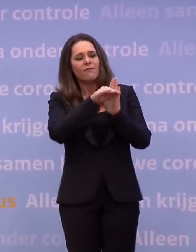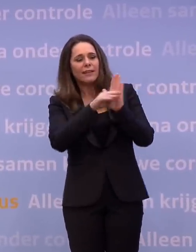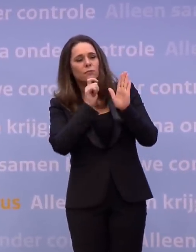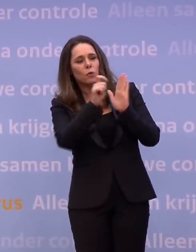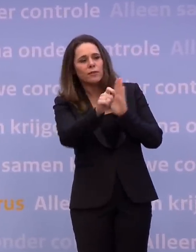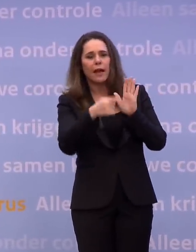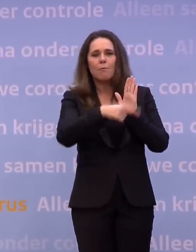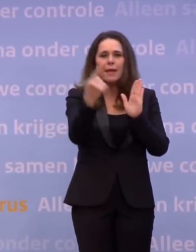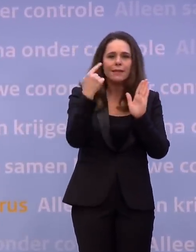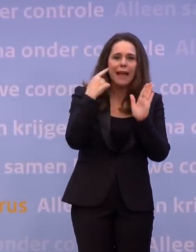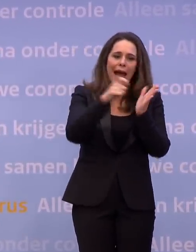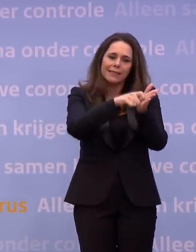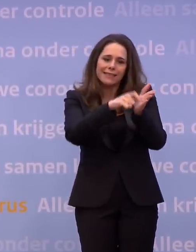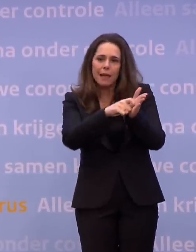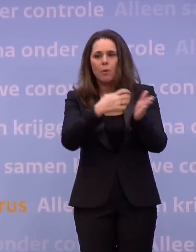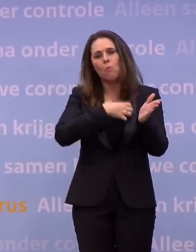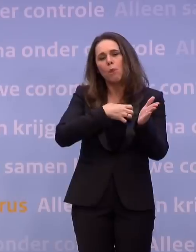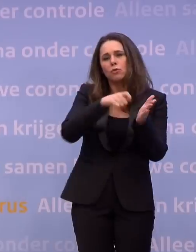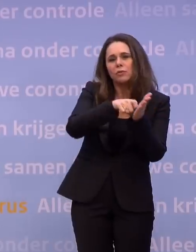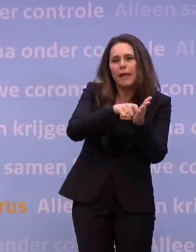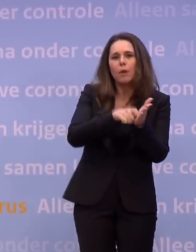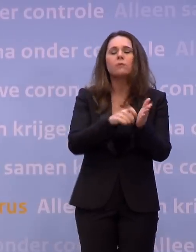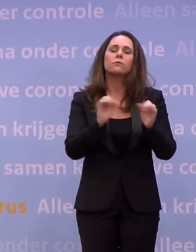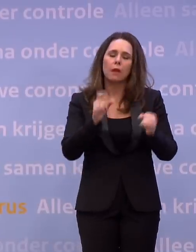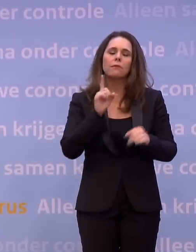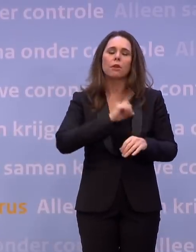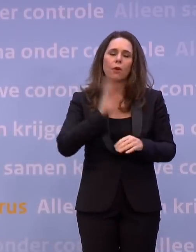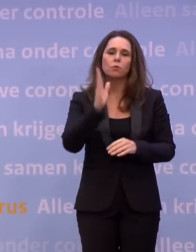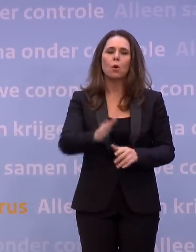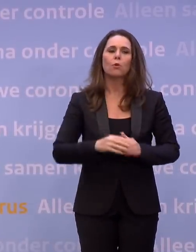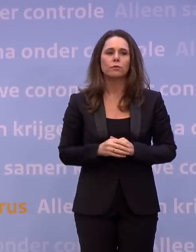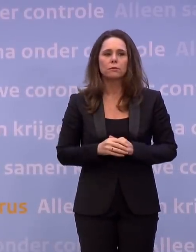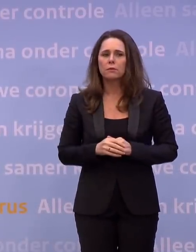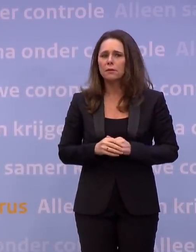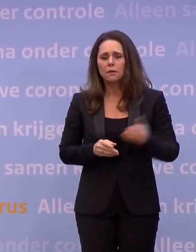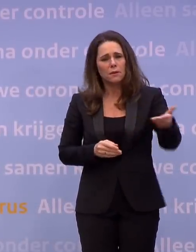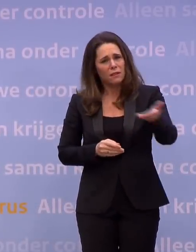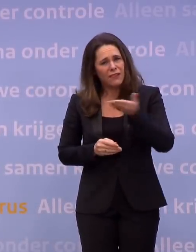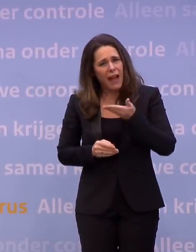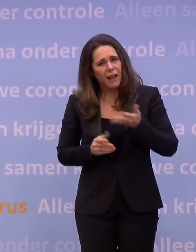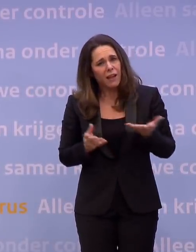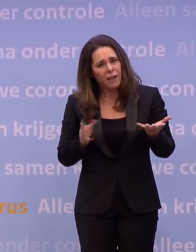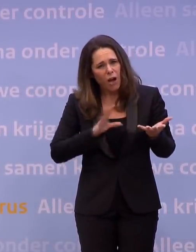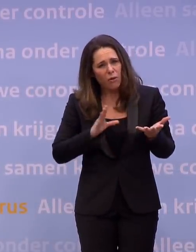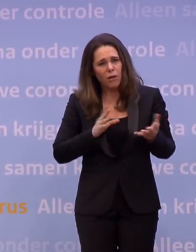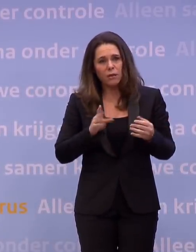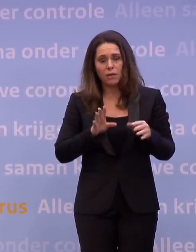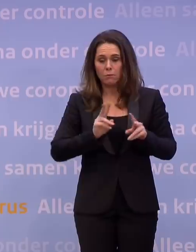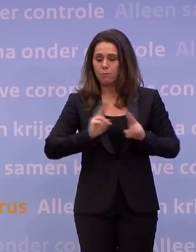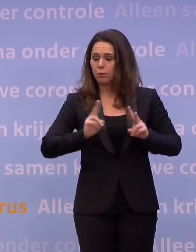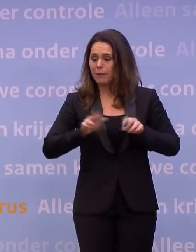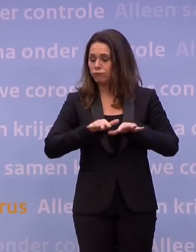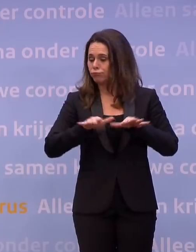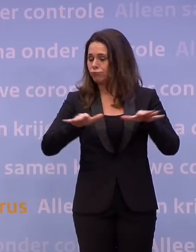deels ook over de poststemmen, dat alles op dit moment erop is gericht, dat die gewoon kunnen doorgaan. Ook als dat besmettelijkheid leidt tot